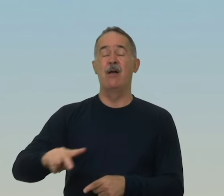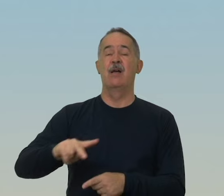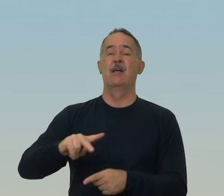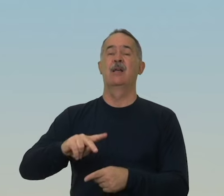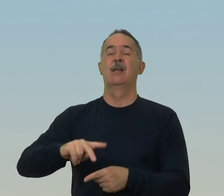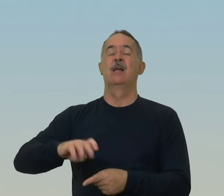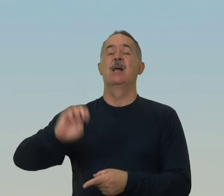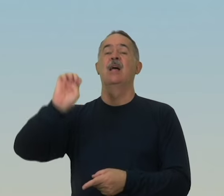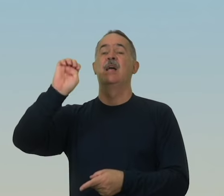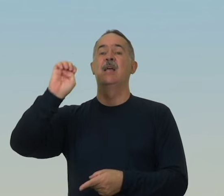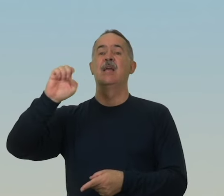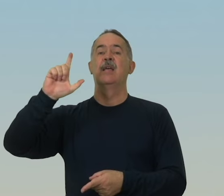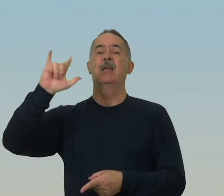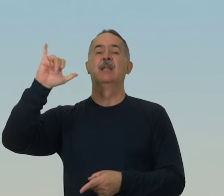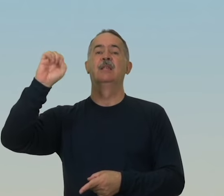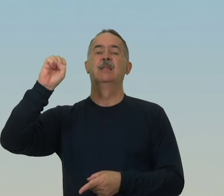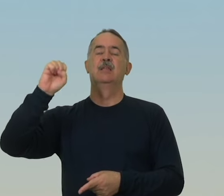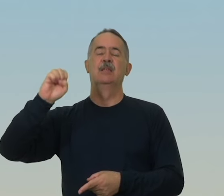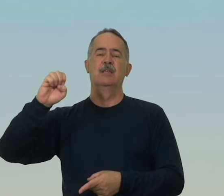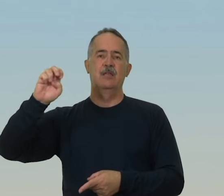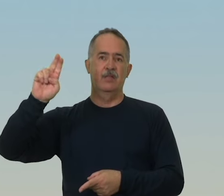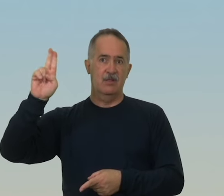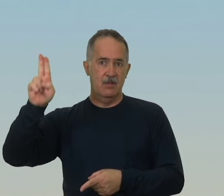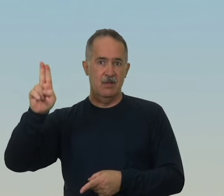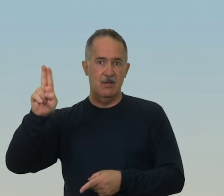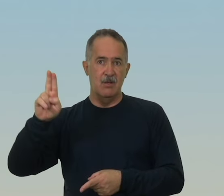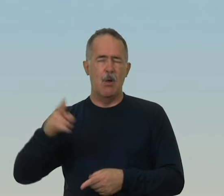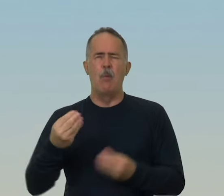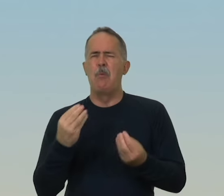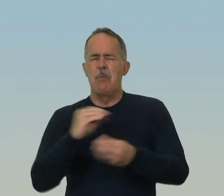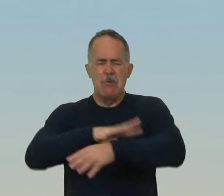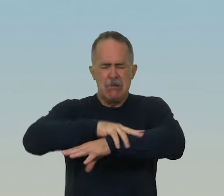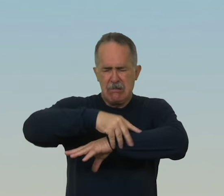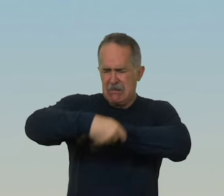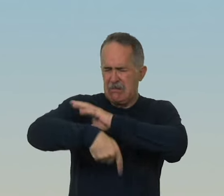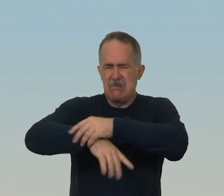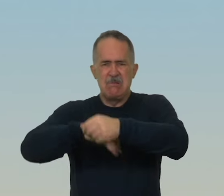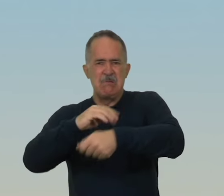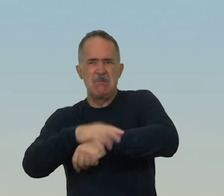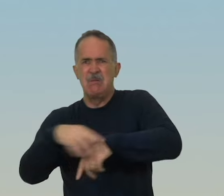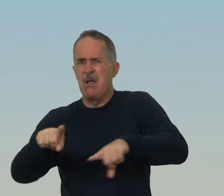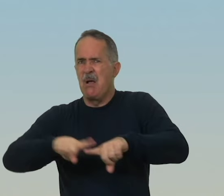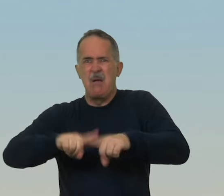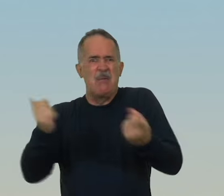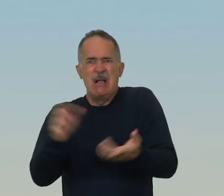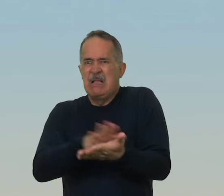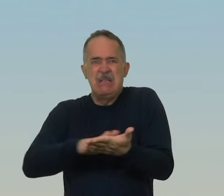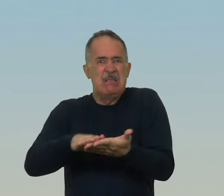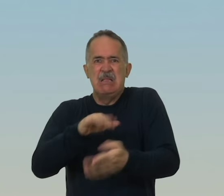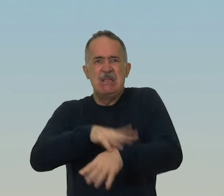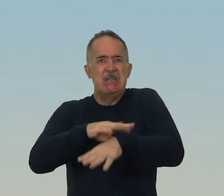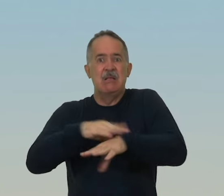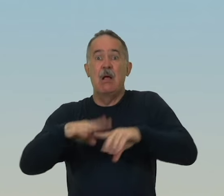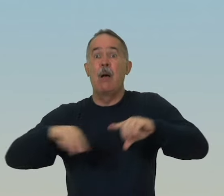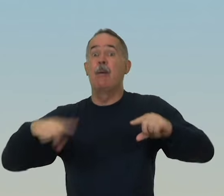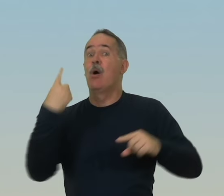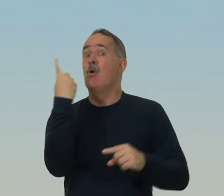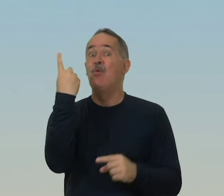Contudo, nenhum deles foi curado Mas sim Naamã, o sírio